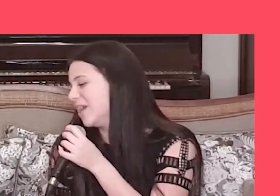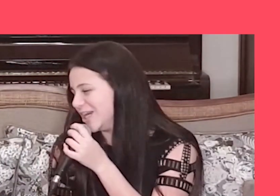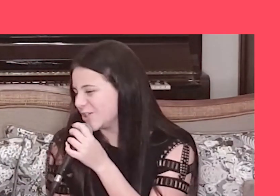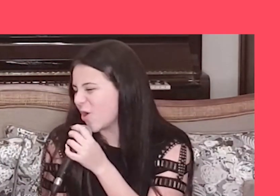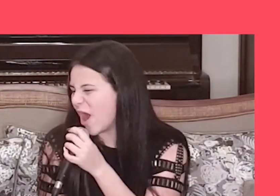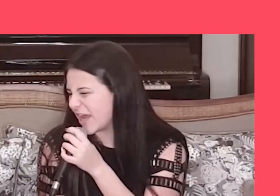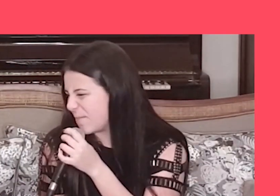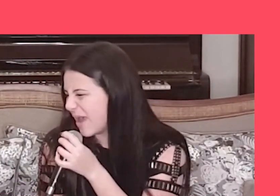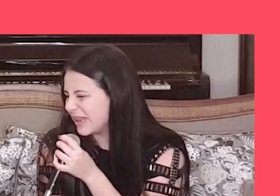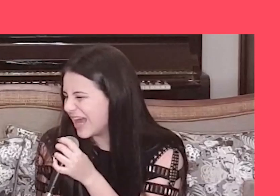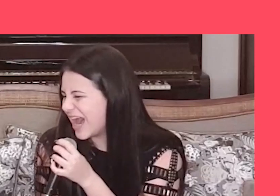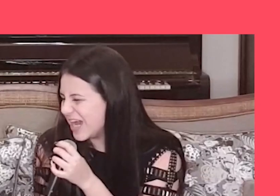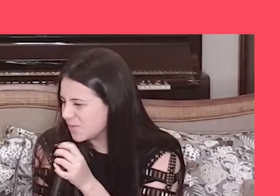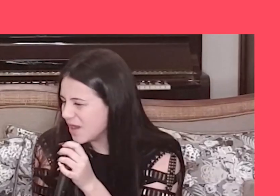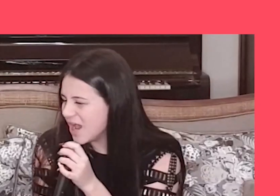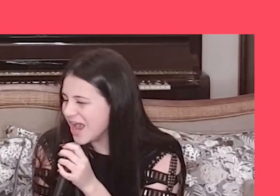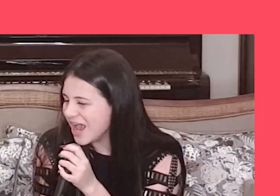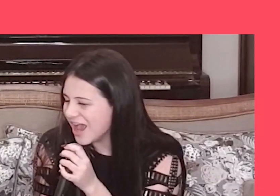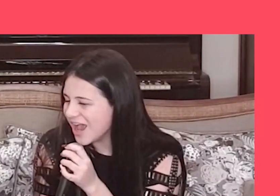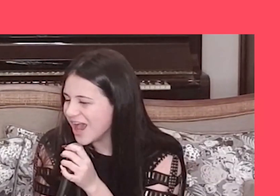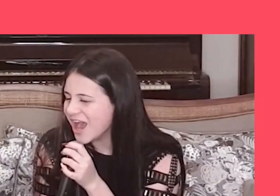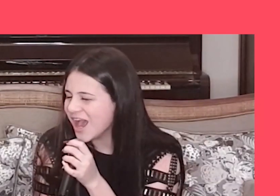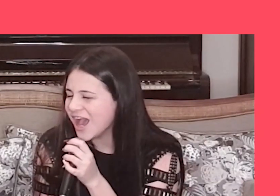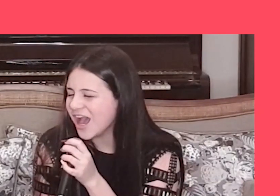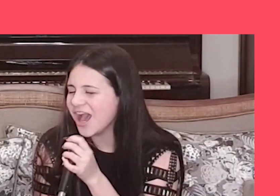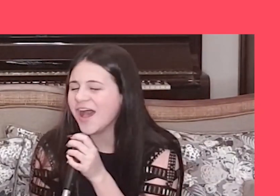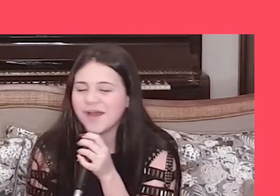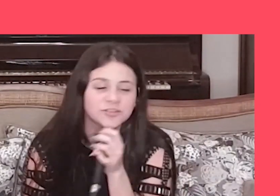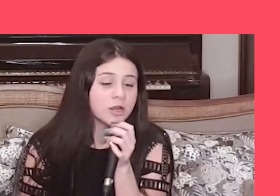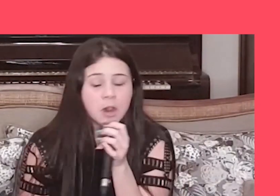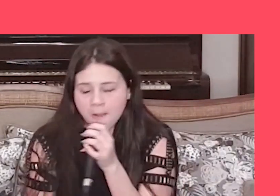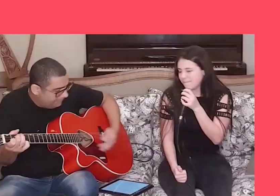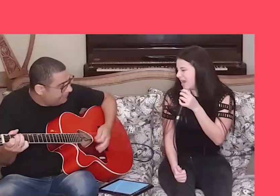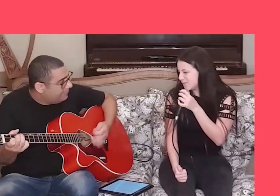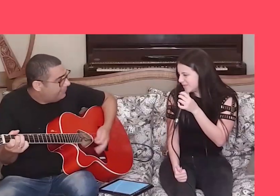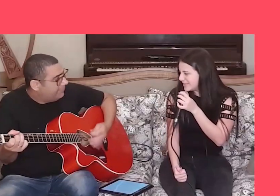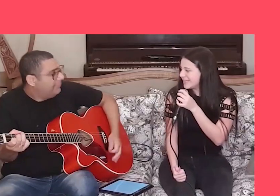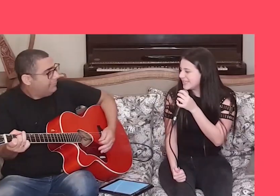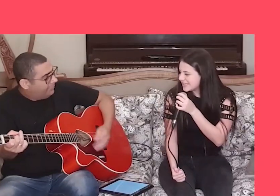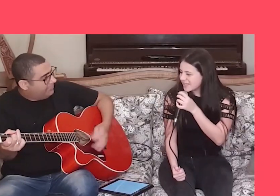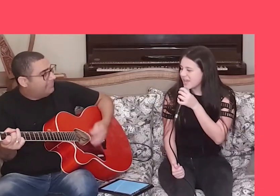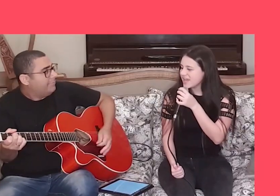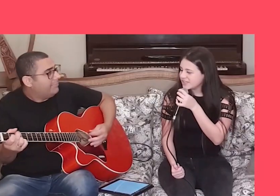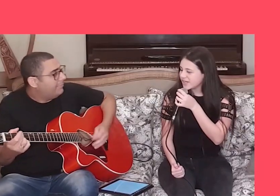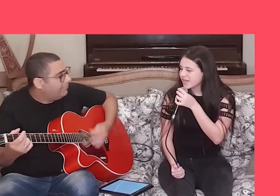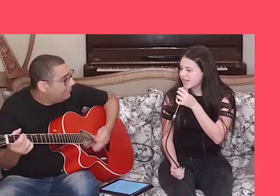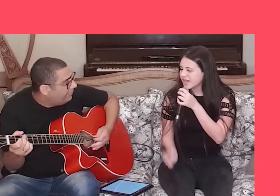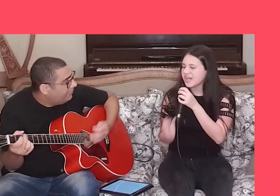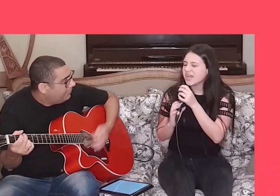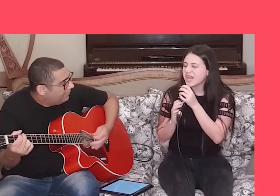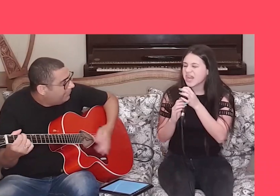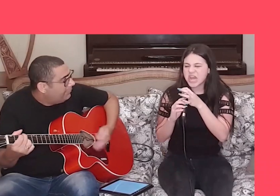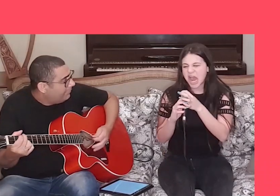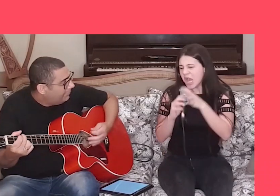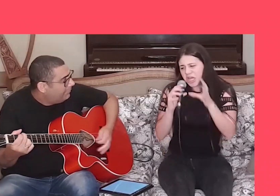Escorro pelas mãos Mesmo sem se sentir